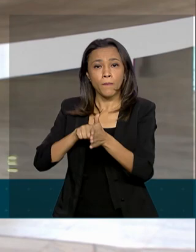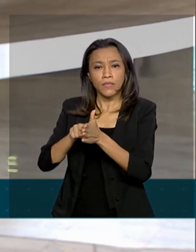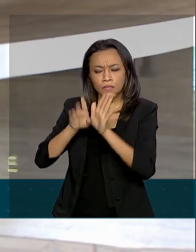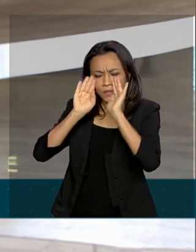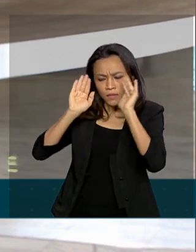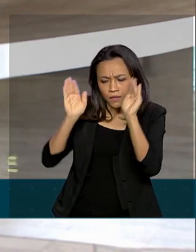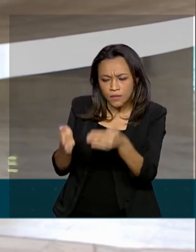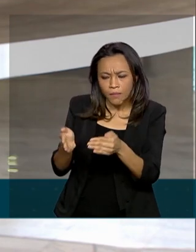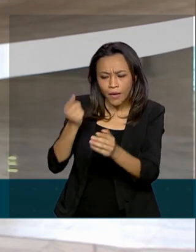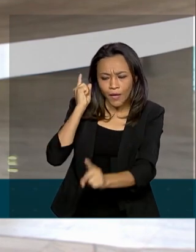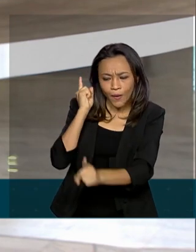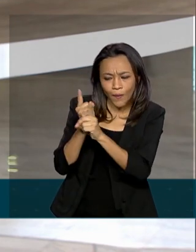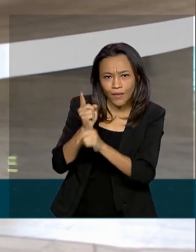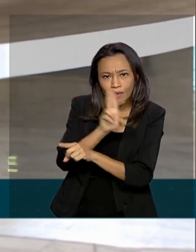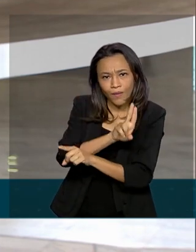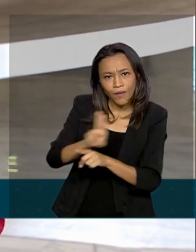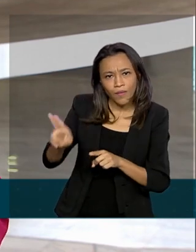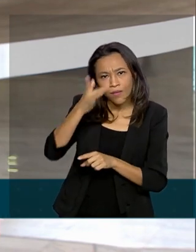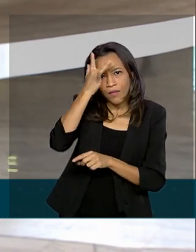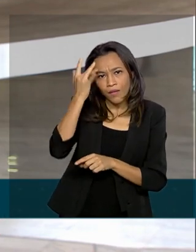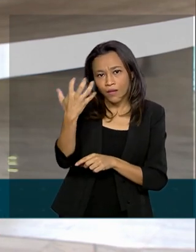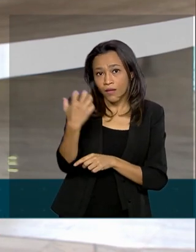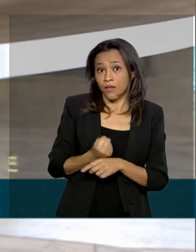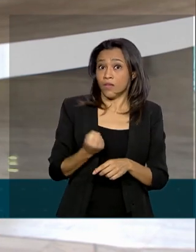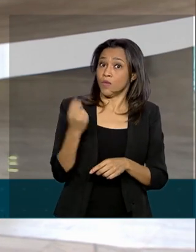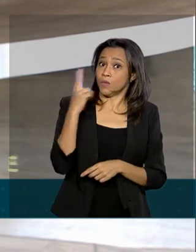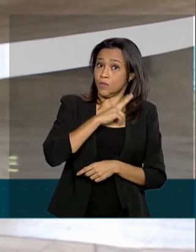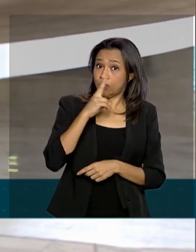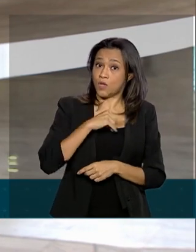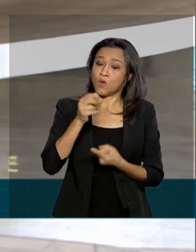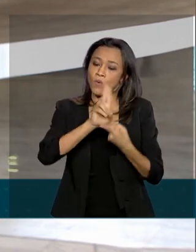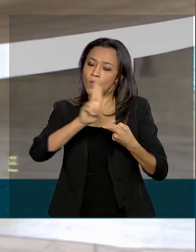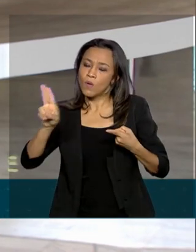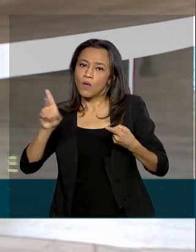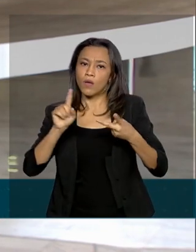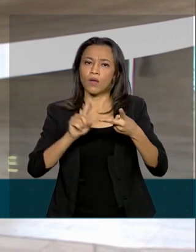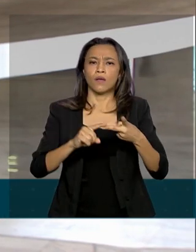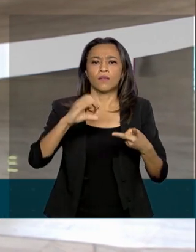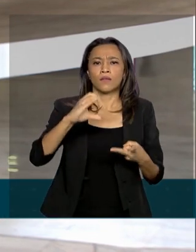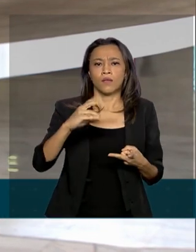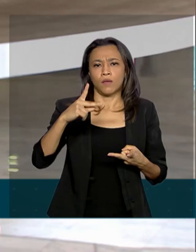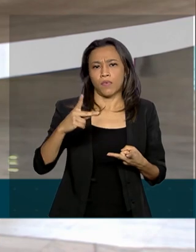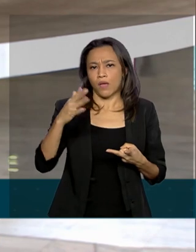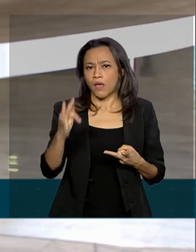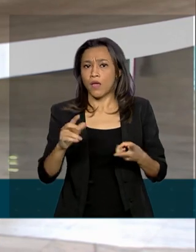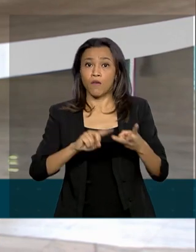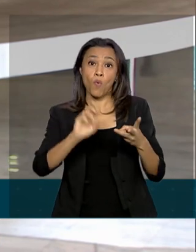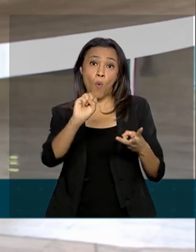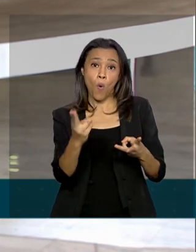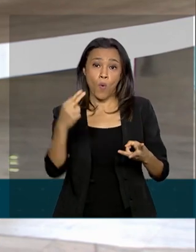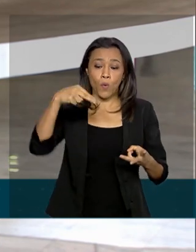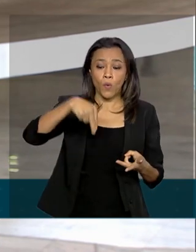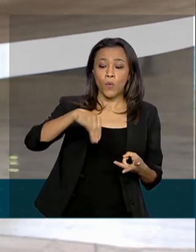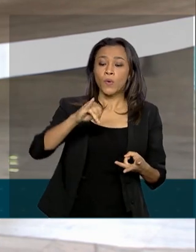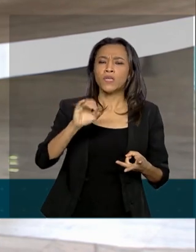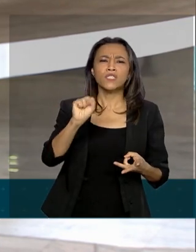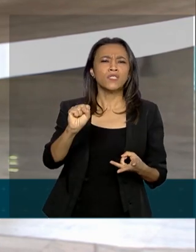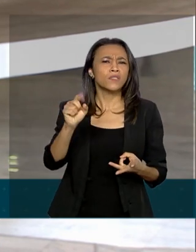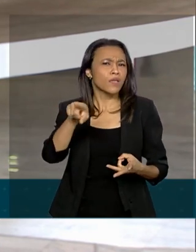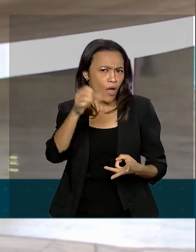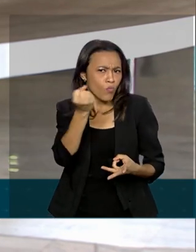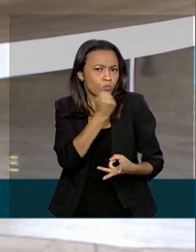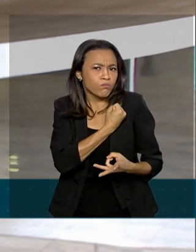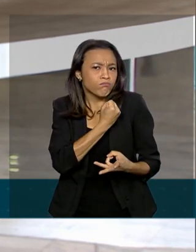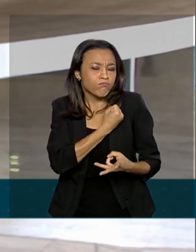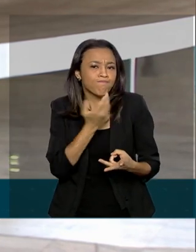encontrar um beneficiário específico por meio do nome, do CPF ou do NIS, que é o número de identificação social.